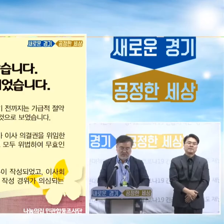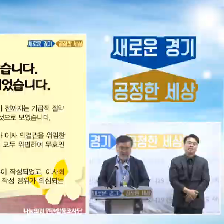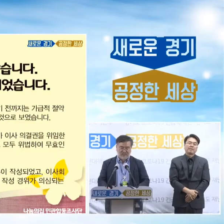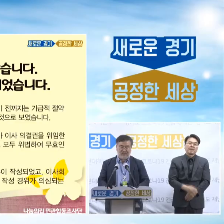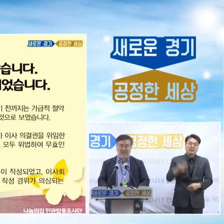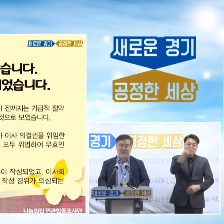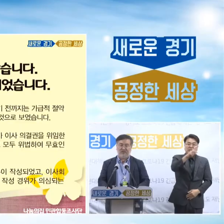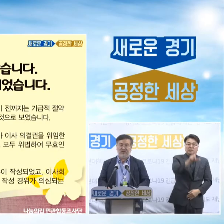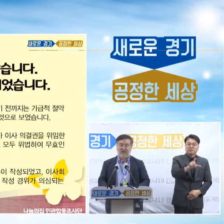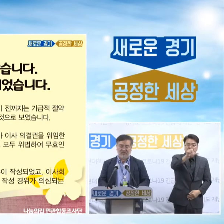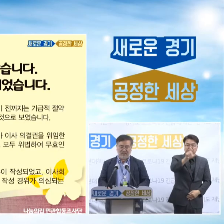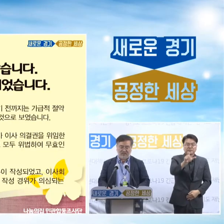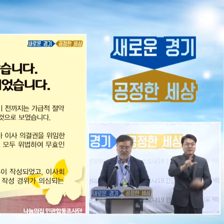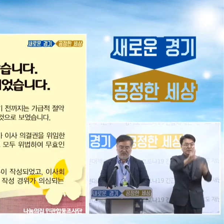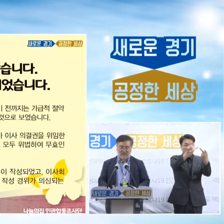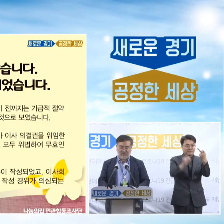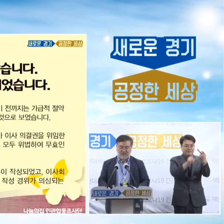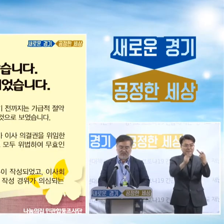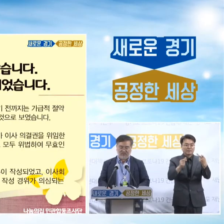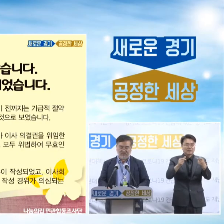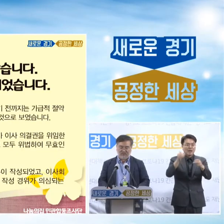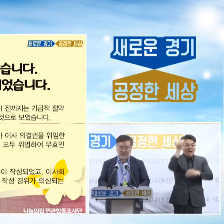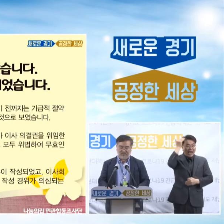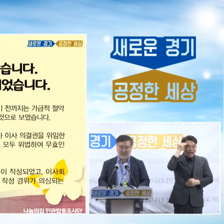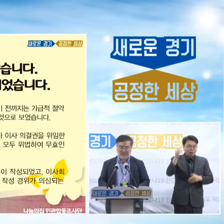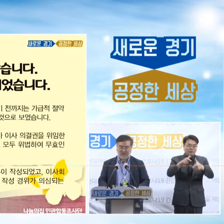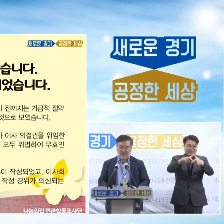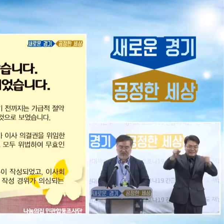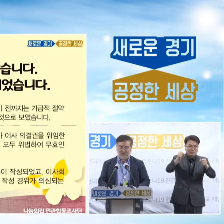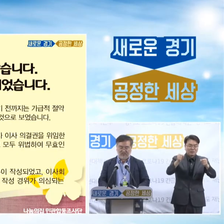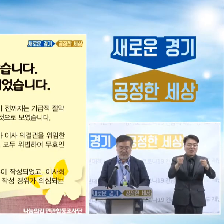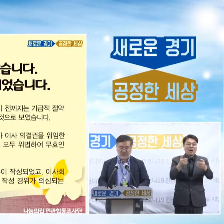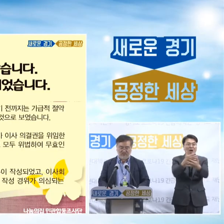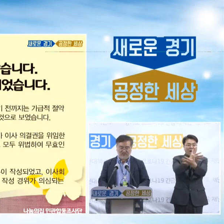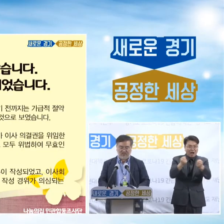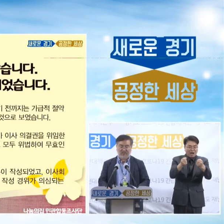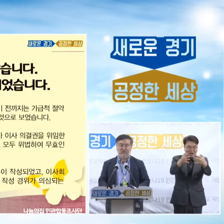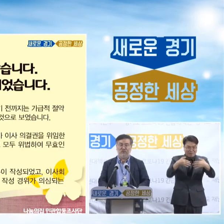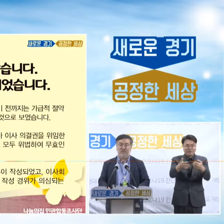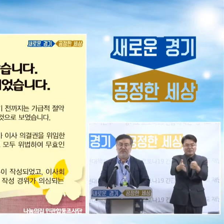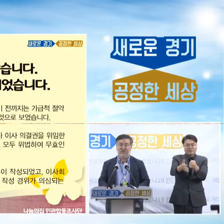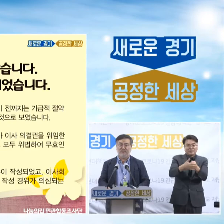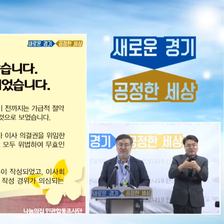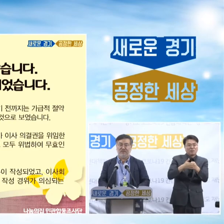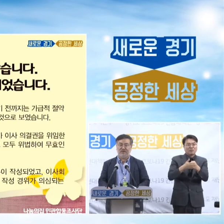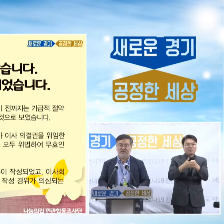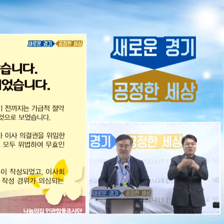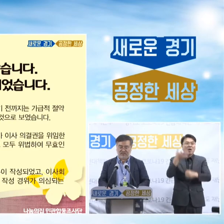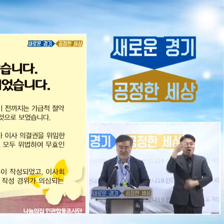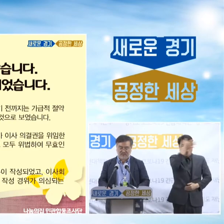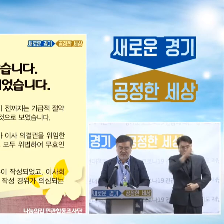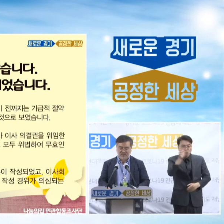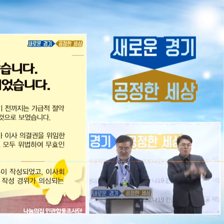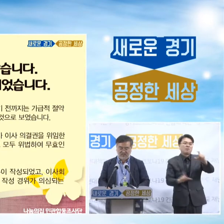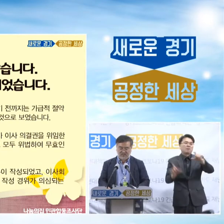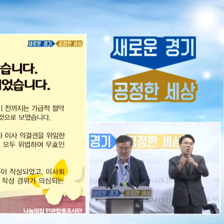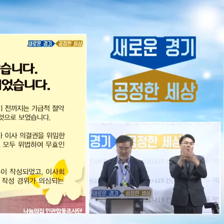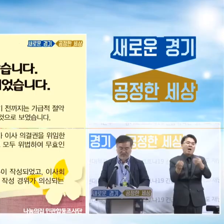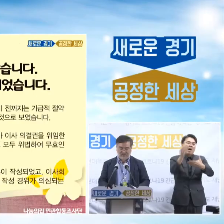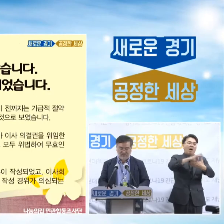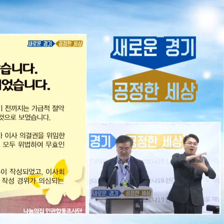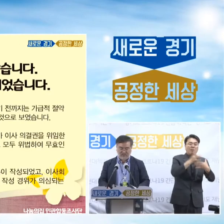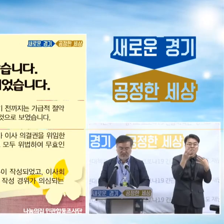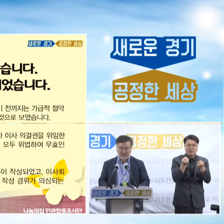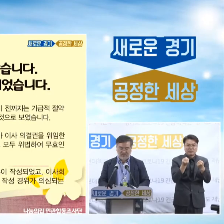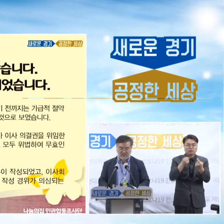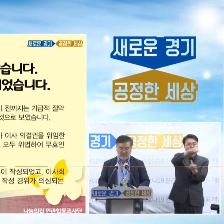2015년 12월 한일 위안부 합의를 전후로 하여 나눔의집 거주 할머니들의 한 후원금이 급증하였습니다. 그러나